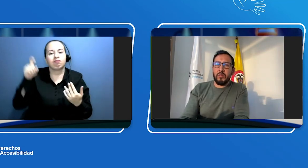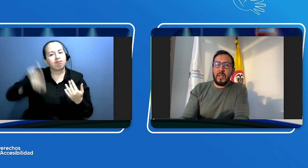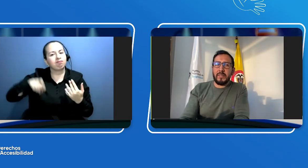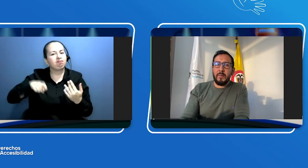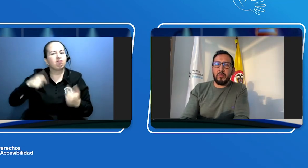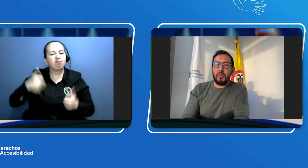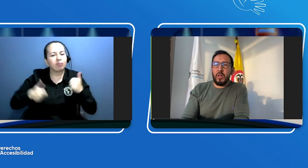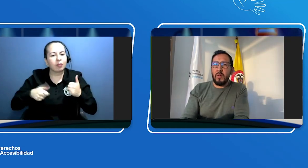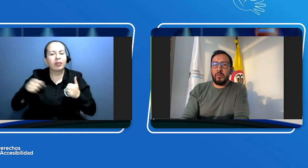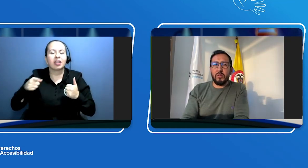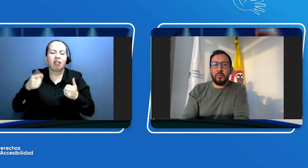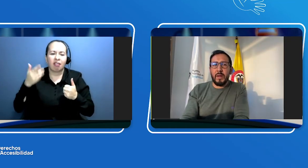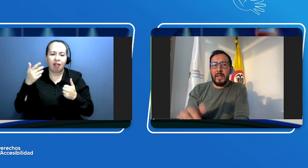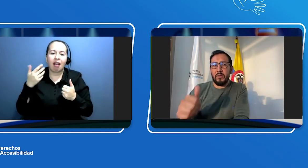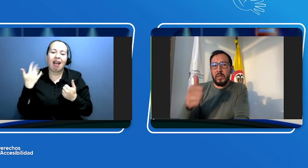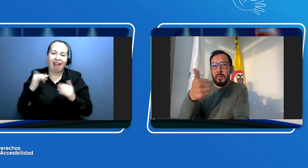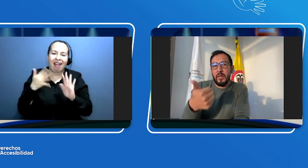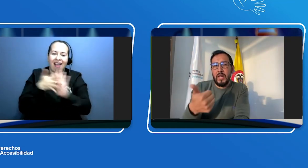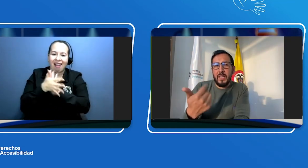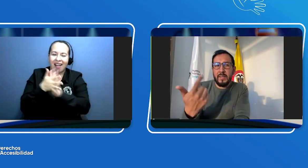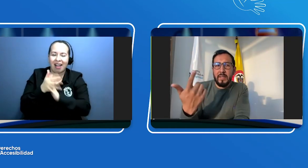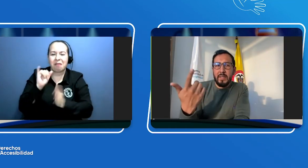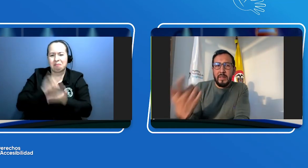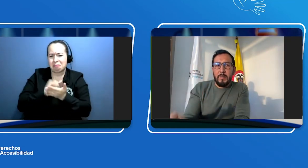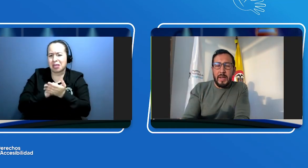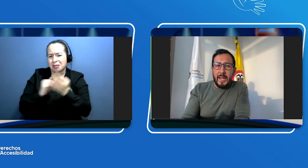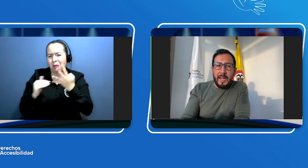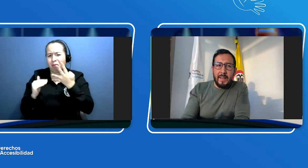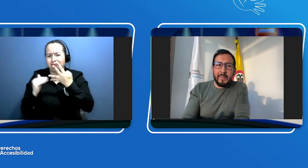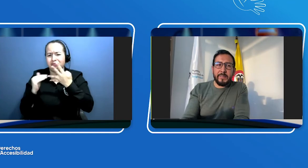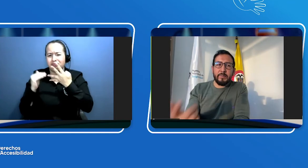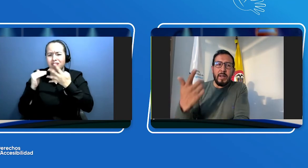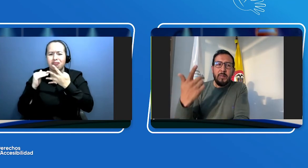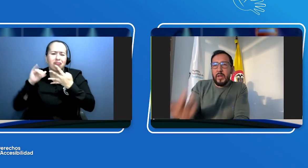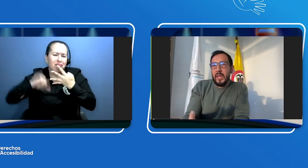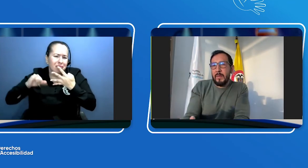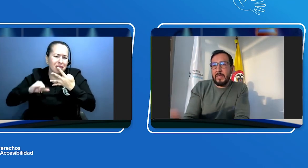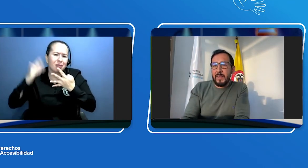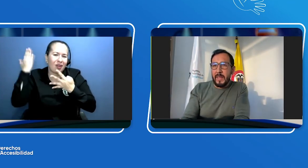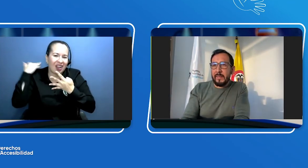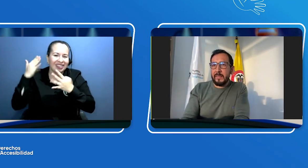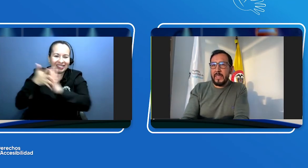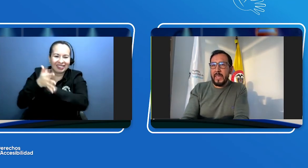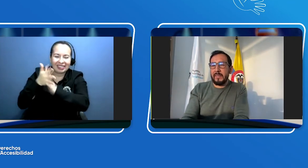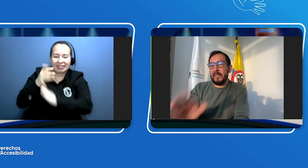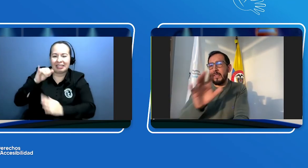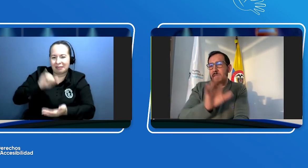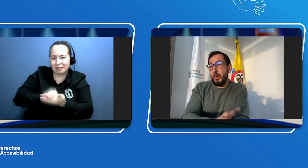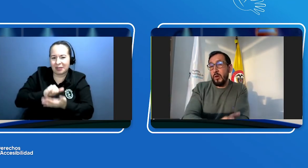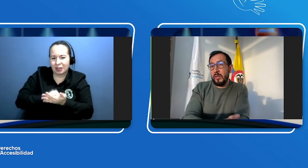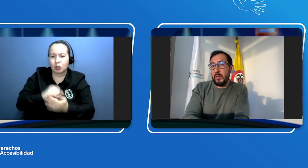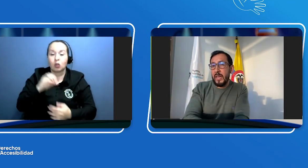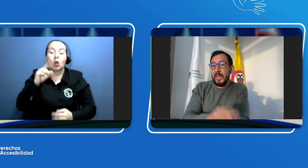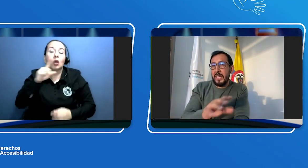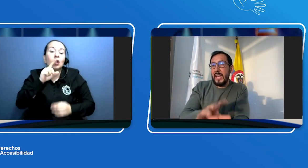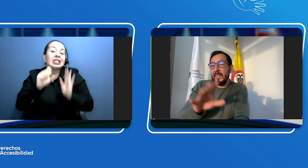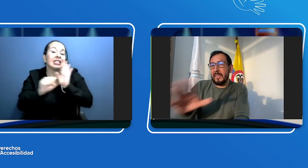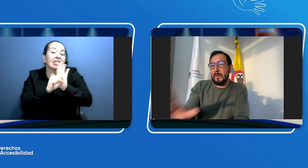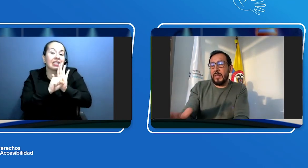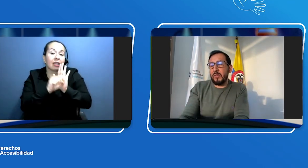las que hemos contado nosotros para la sordera moderada para la grave para la moderadamente severa y es el símbolo de sordera y las adaptaciones